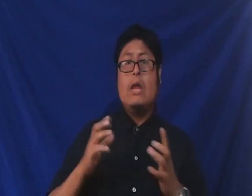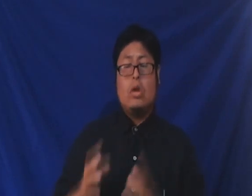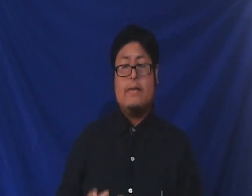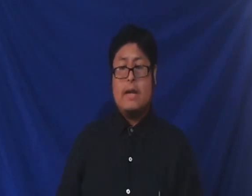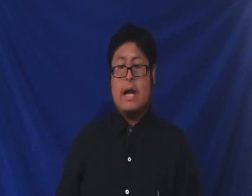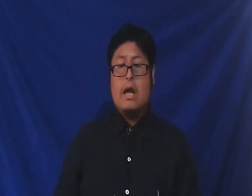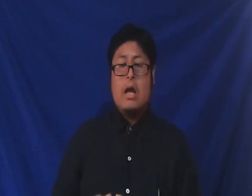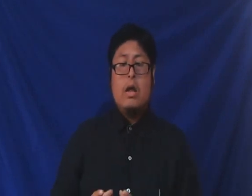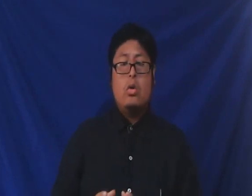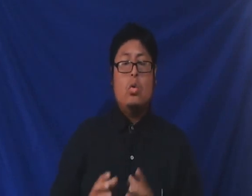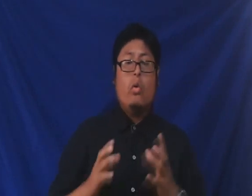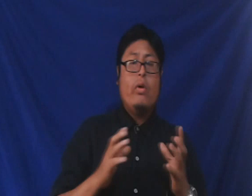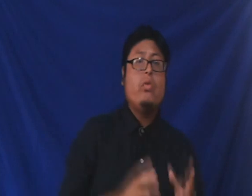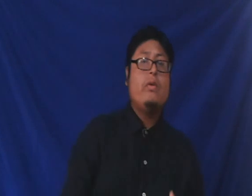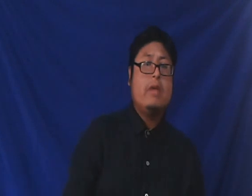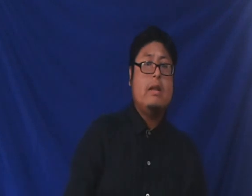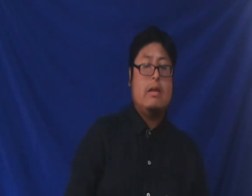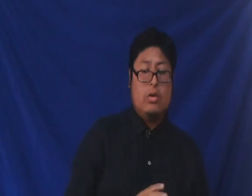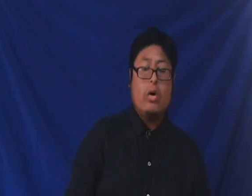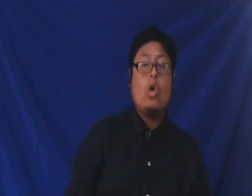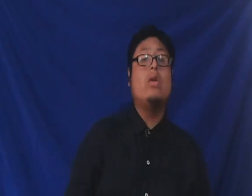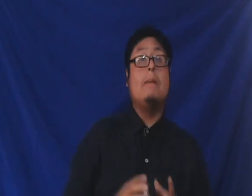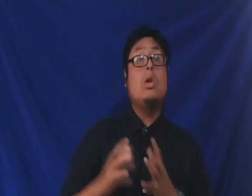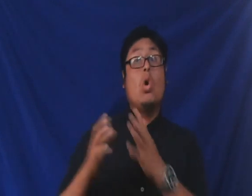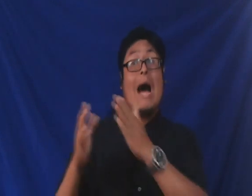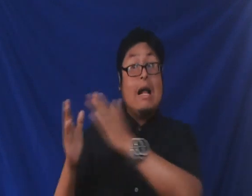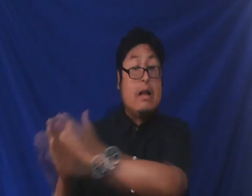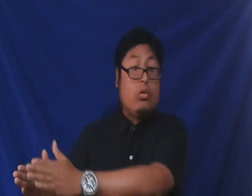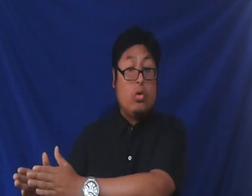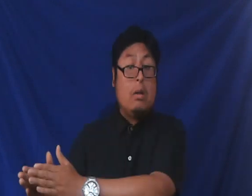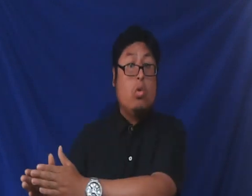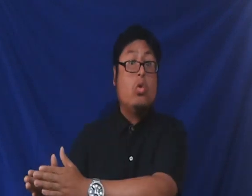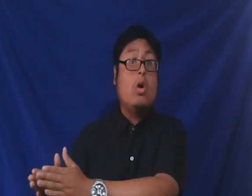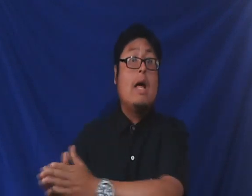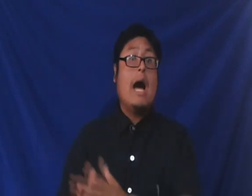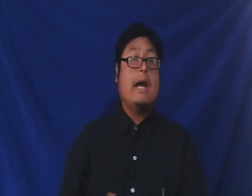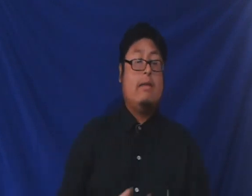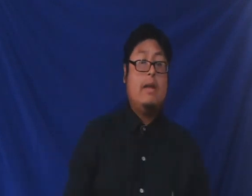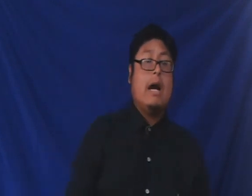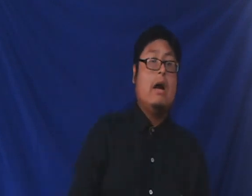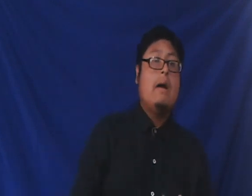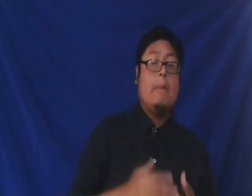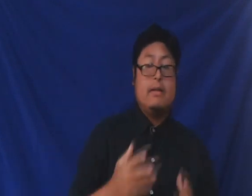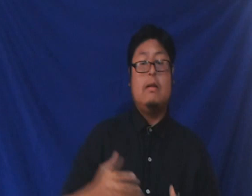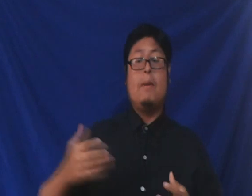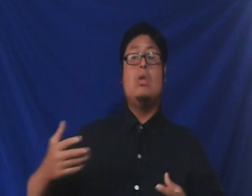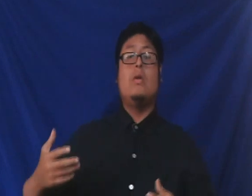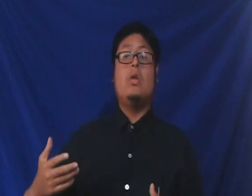idolatría no fue suficiente sino que contaminó al resto del mundo a que sigan participando de